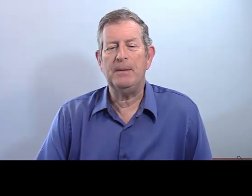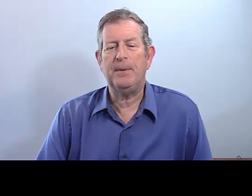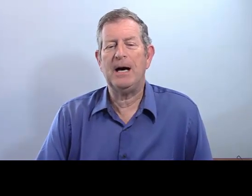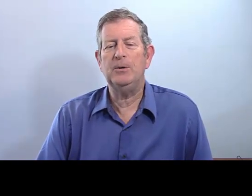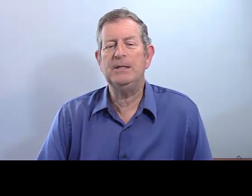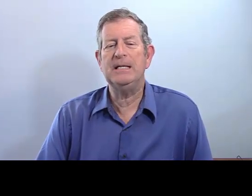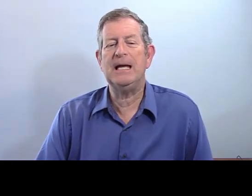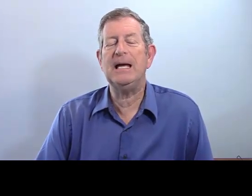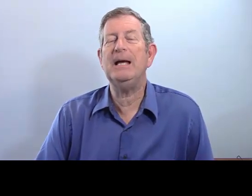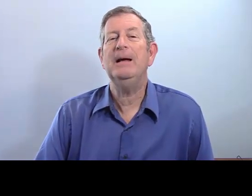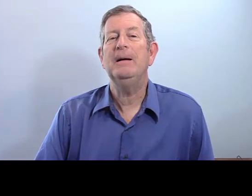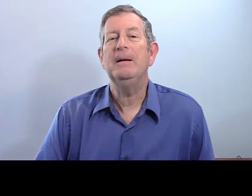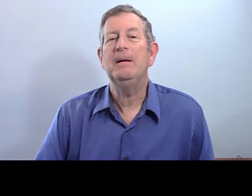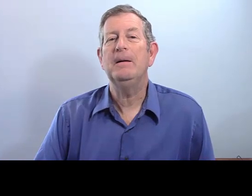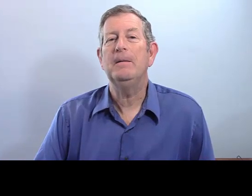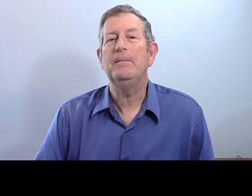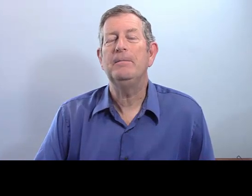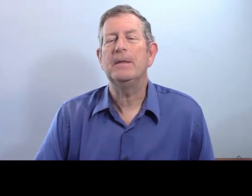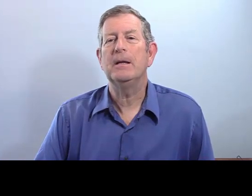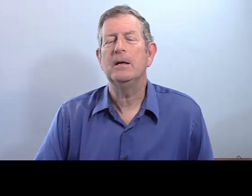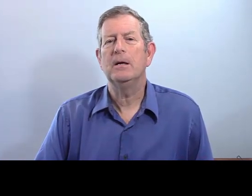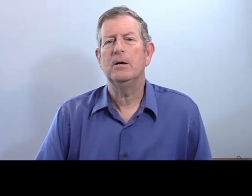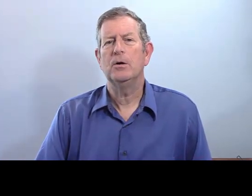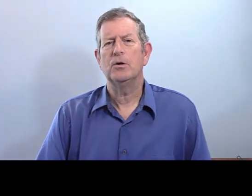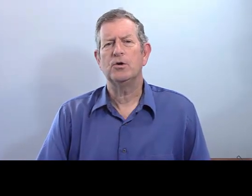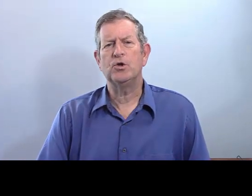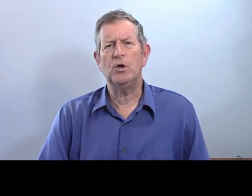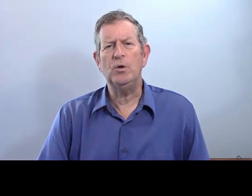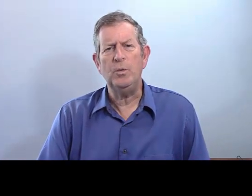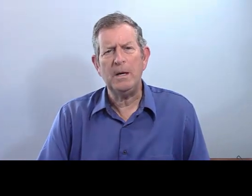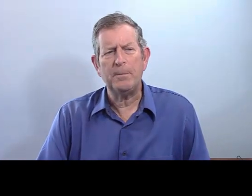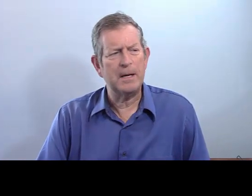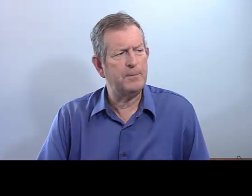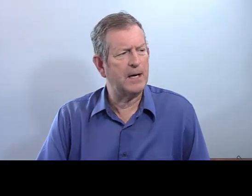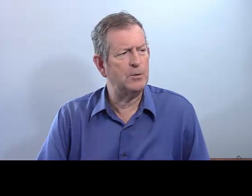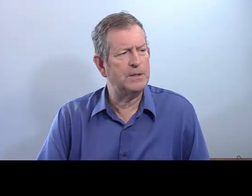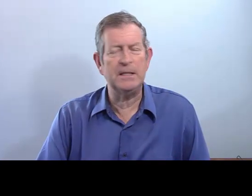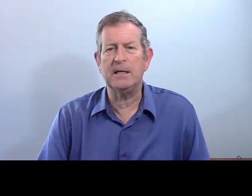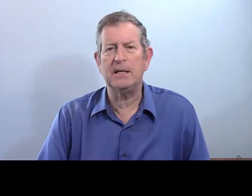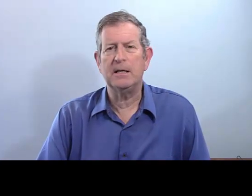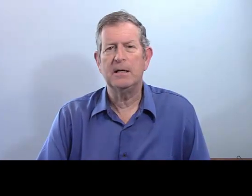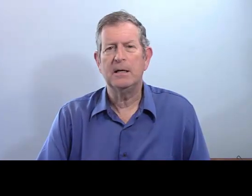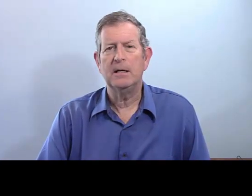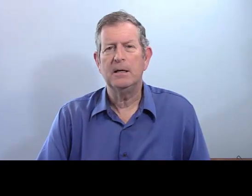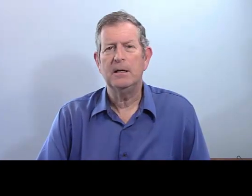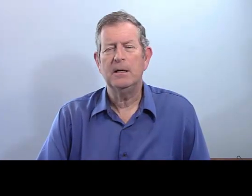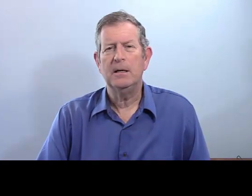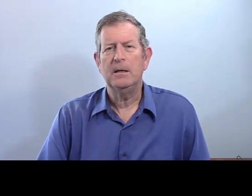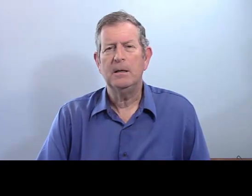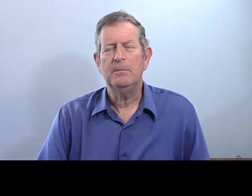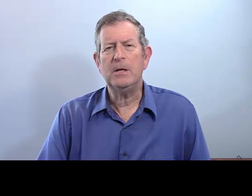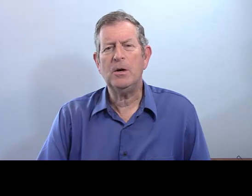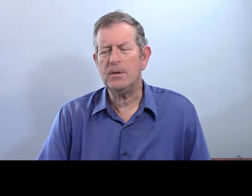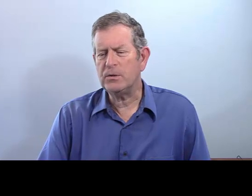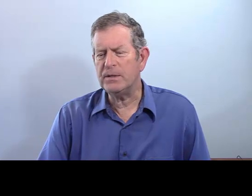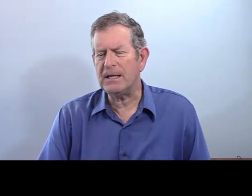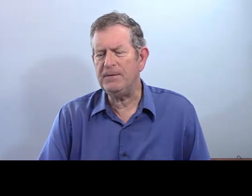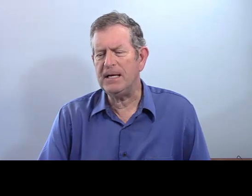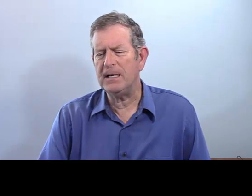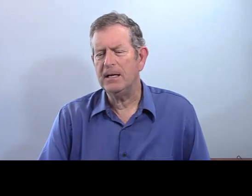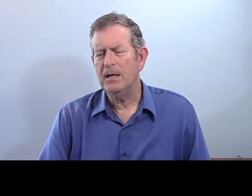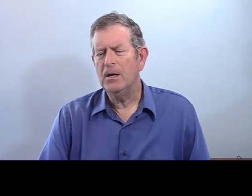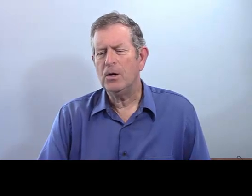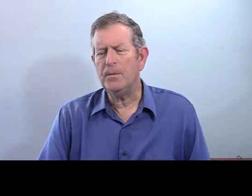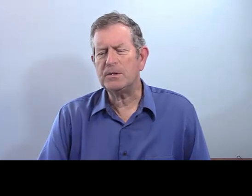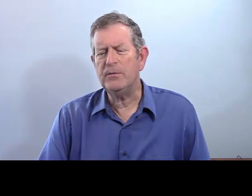prépare le dîner. Je lui prépare le dîner. Je lui prépare le dîner. Mais comment est que vous